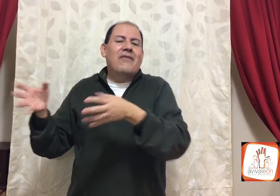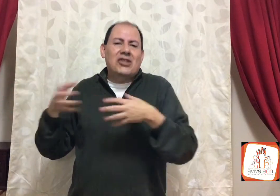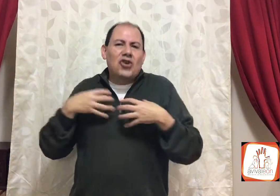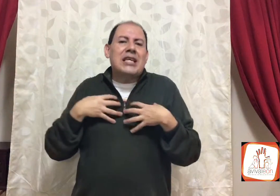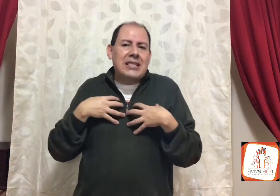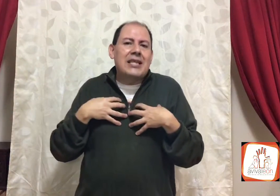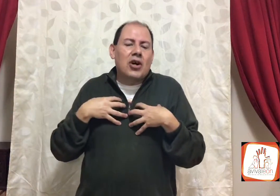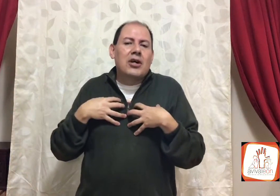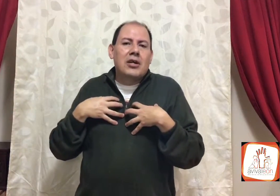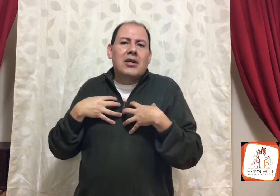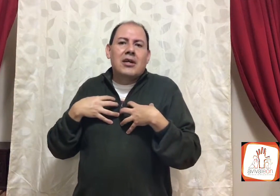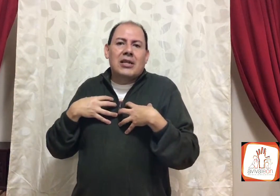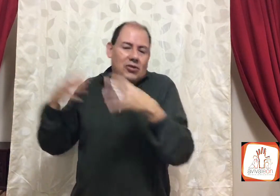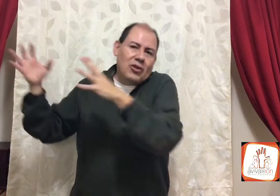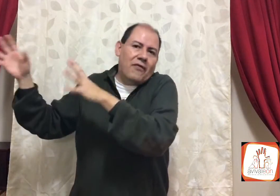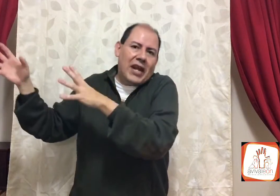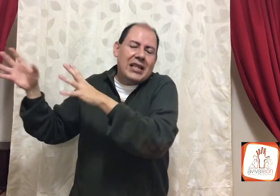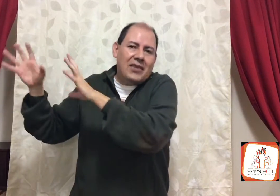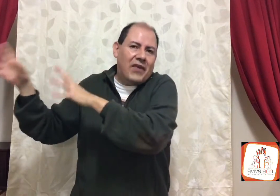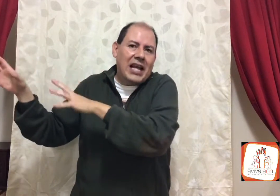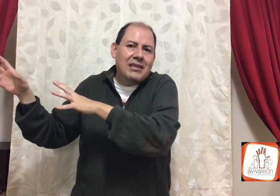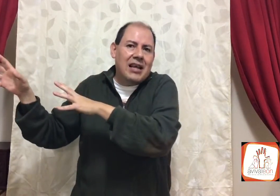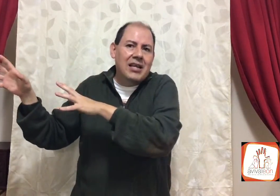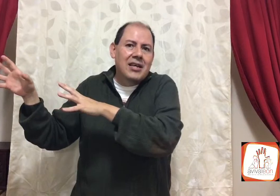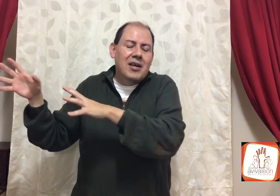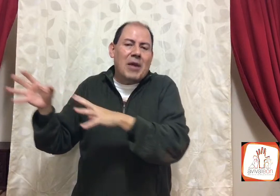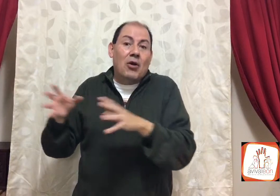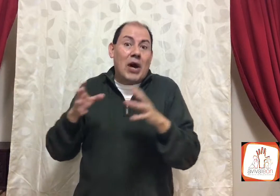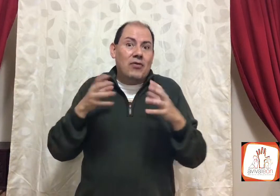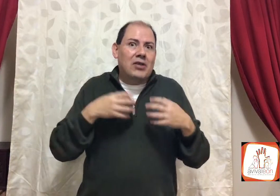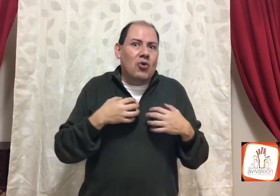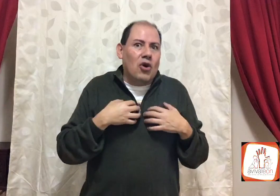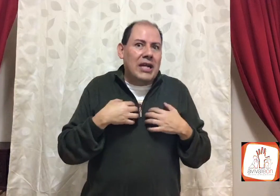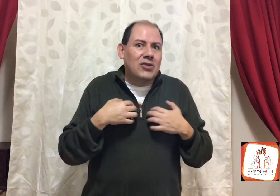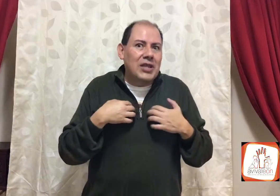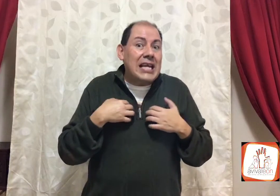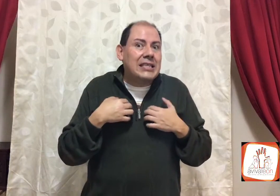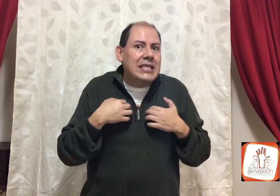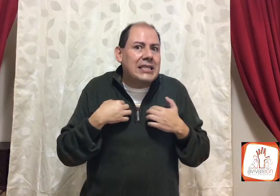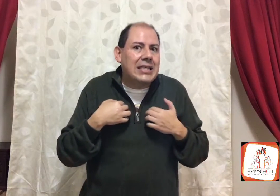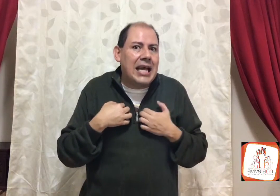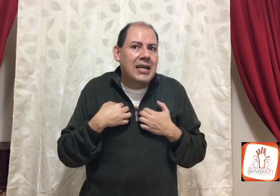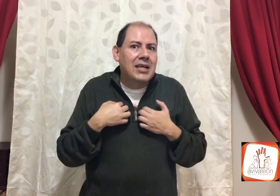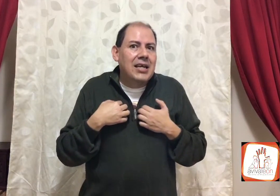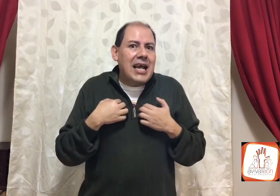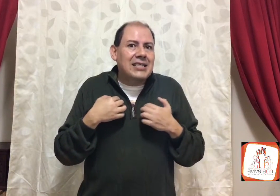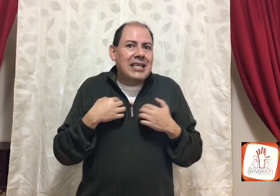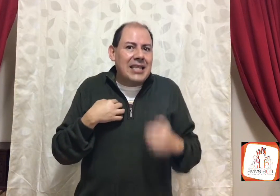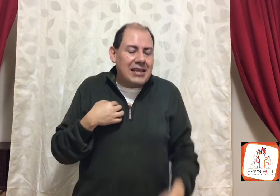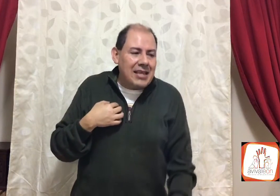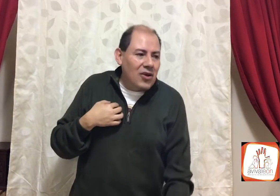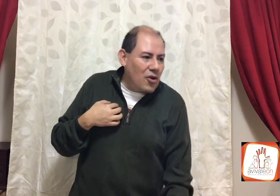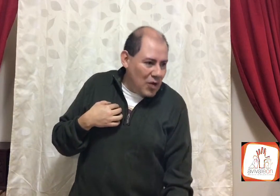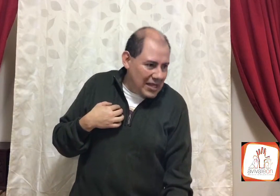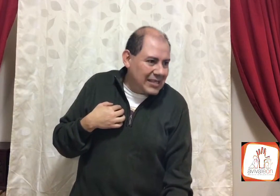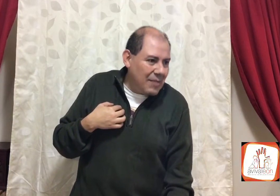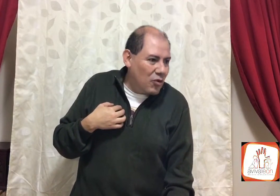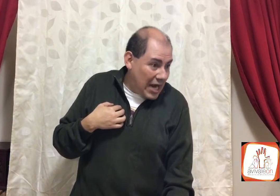fin, yo decido, eso es una ofrenda diferente, pero cuando en tu corazón existe, este sentido como el de esta mujer,